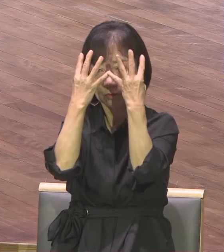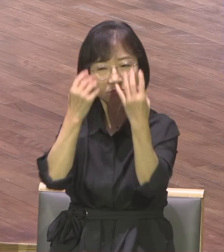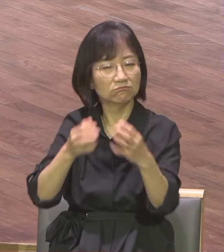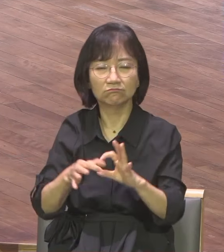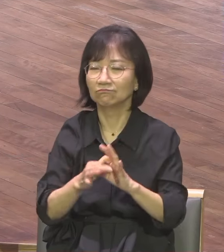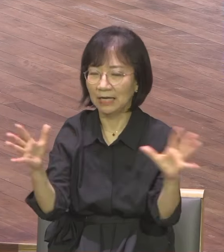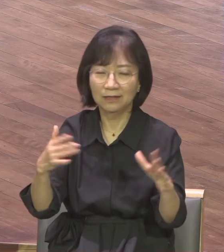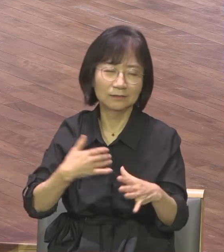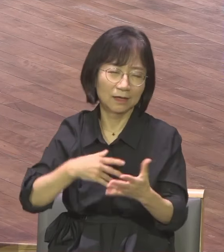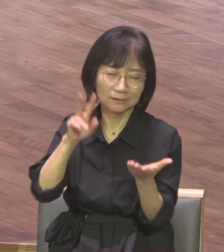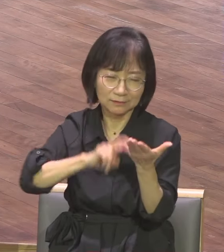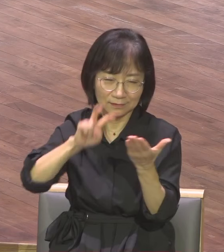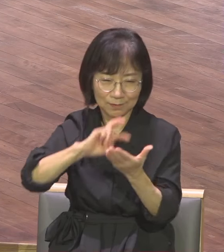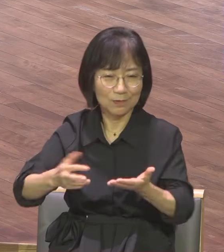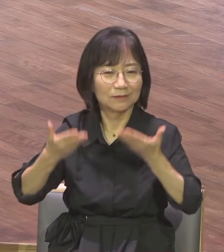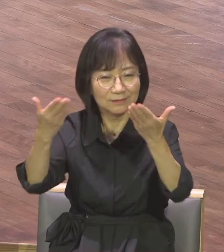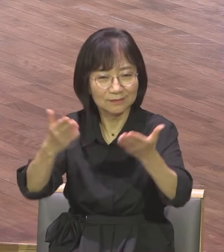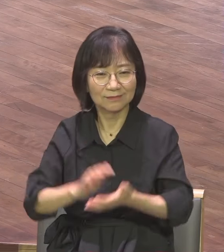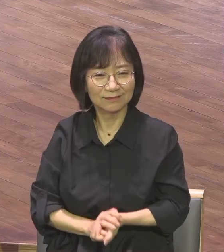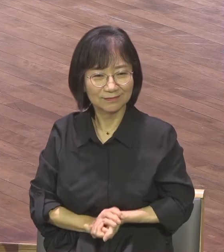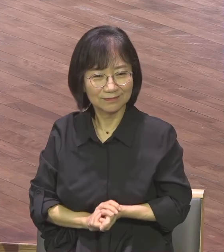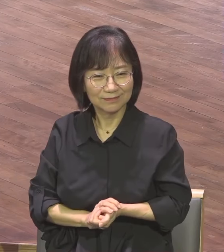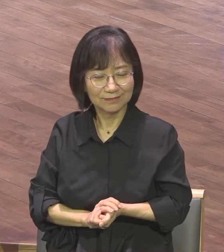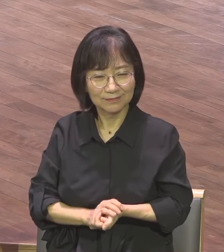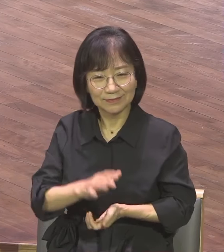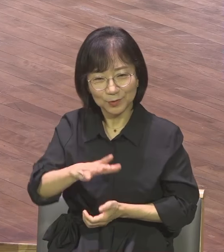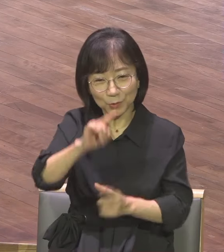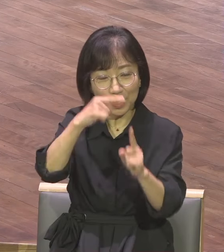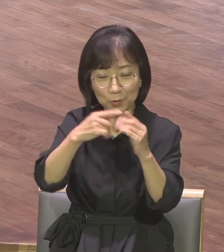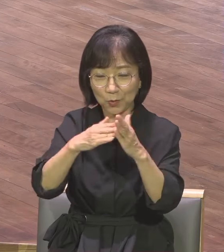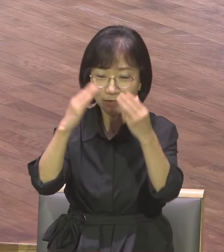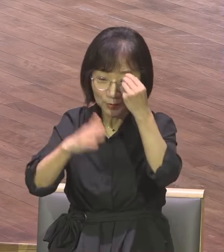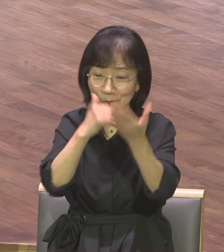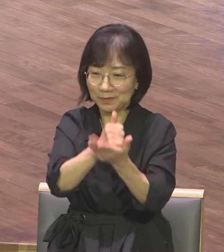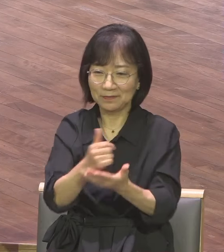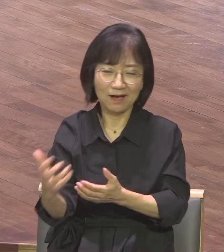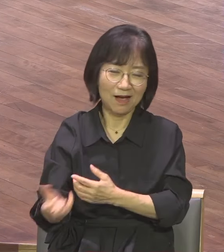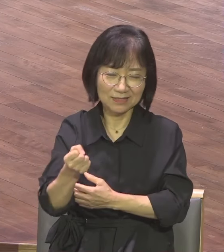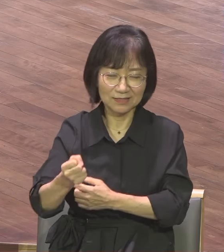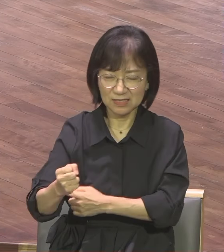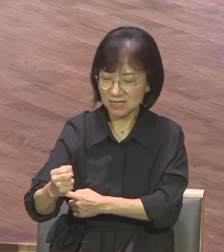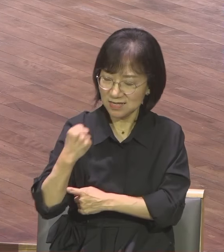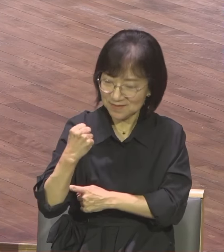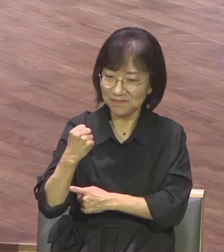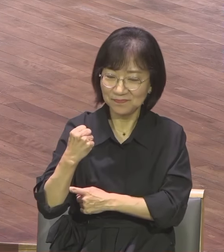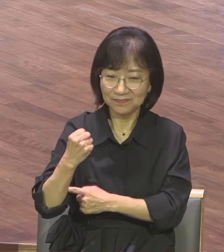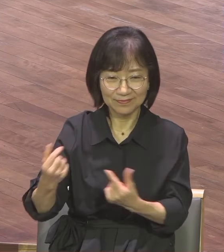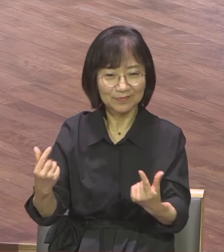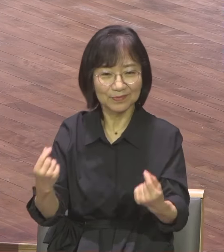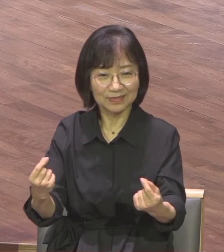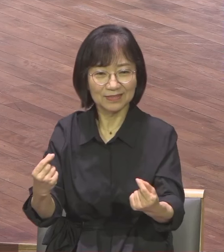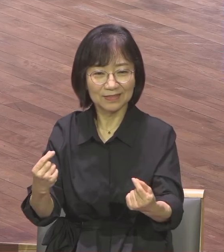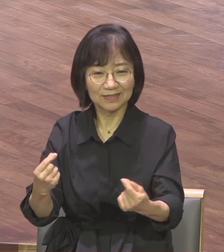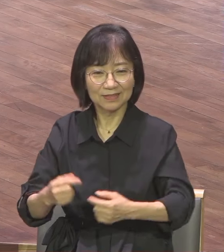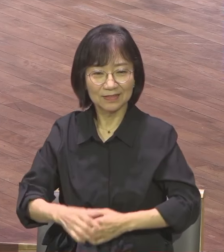이것이 초대교의 성도들이 가졌던 강력한 힘이에요 이 힘 때문에 죽어봤어요